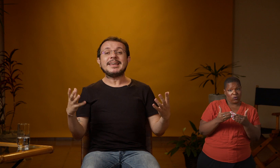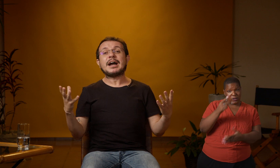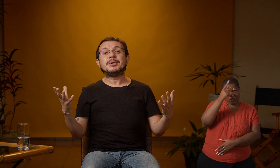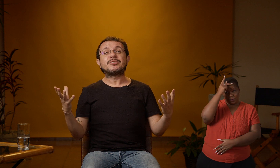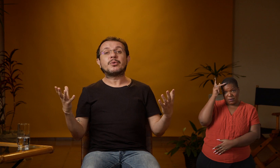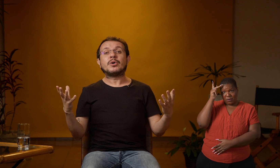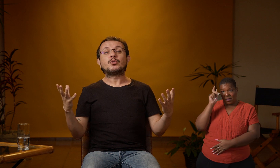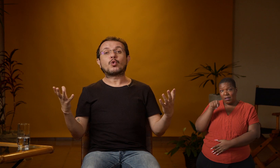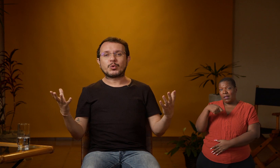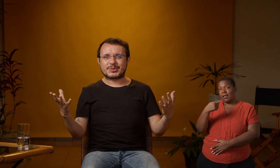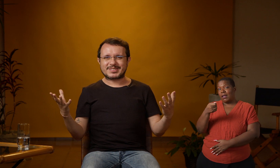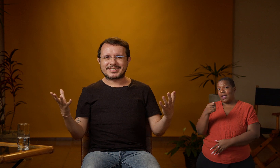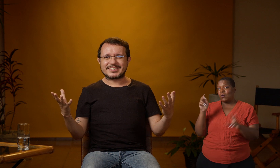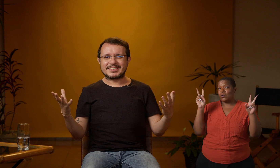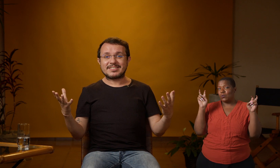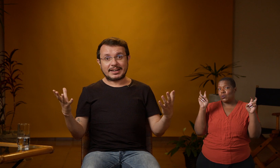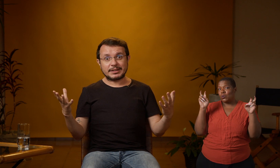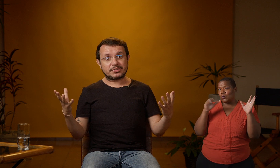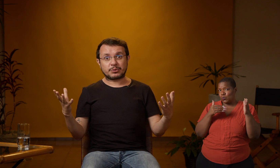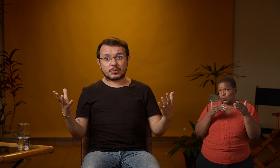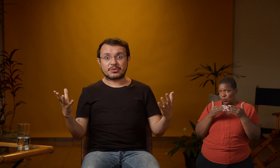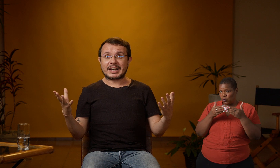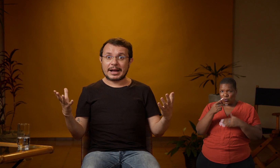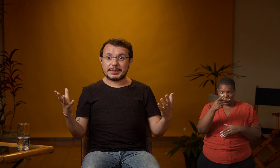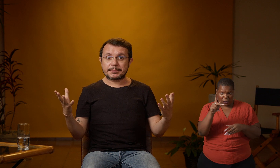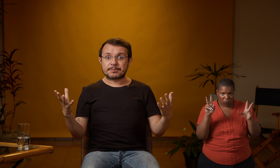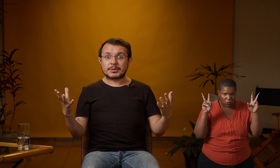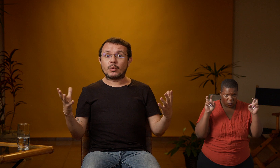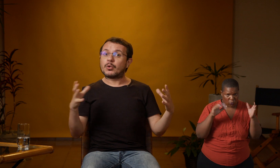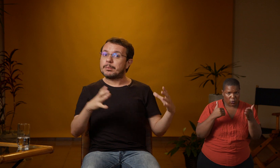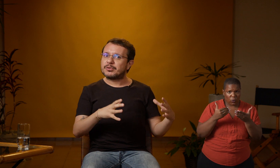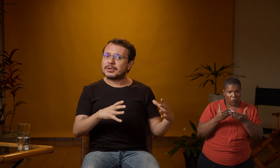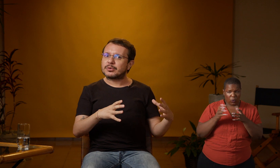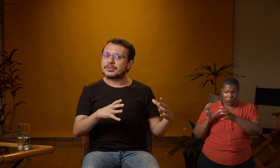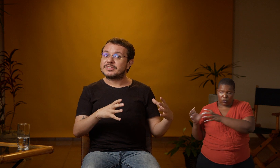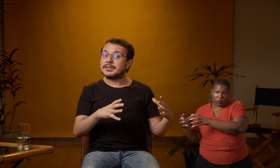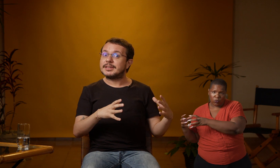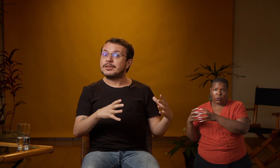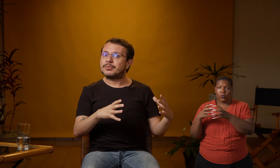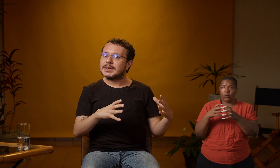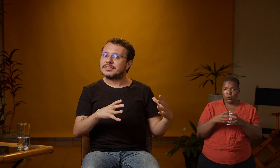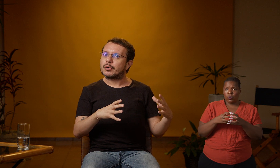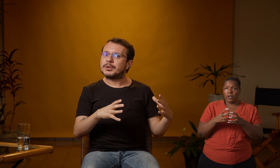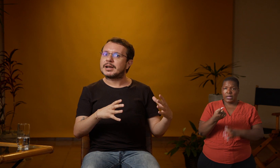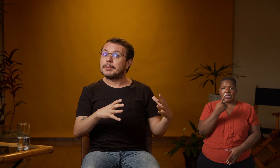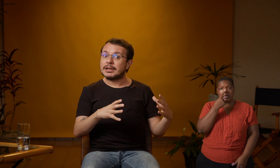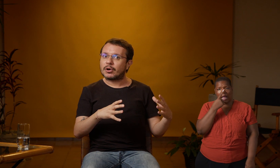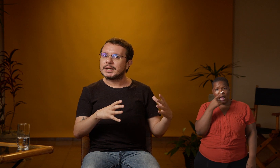quem cabe no seu todos? Será que no seu todos cabe o grupo de pessoas que se identifica e se comunica melhor